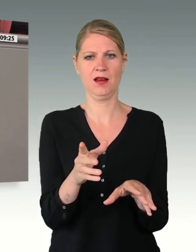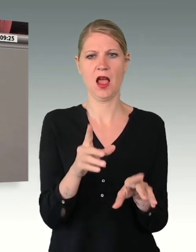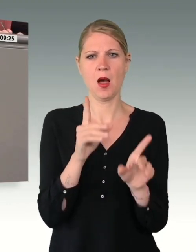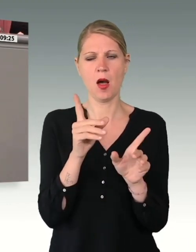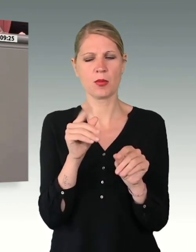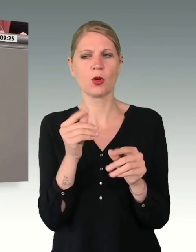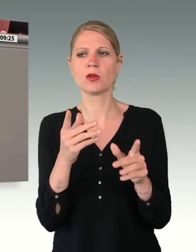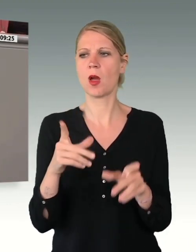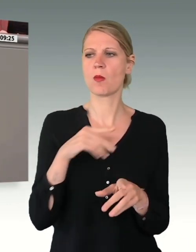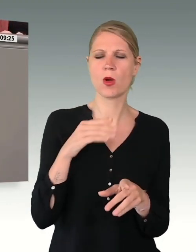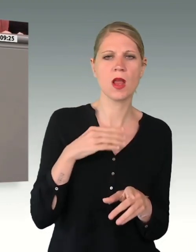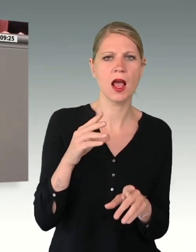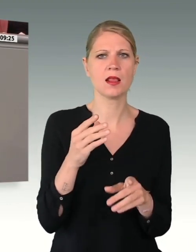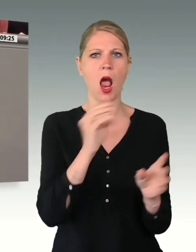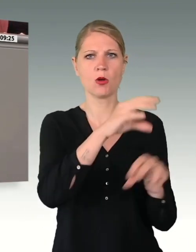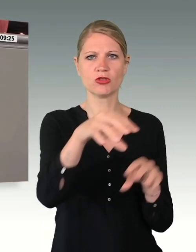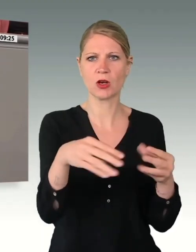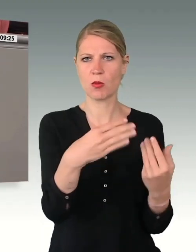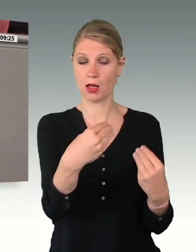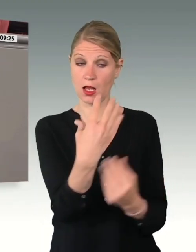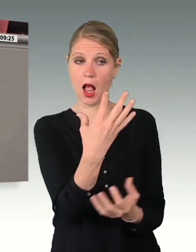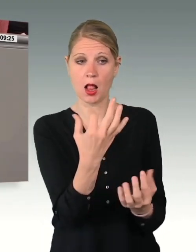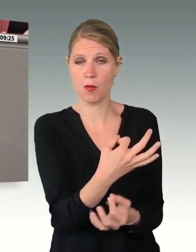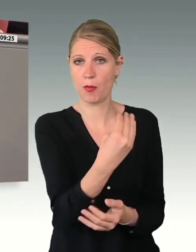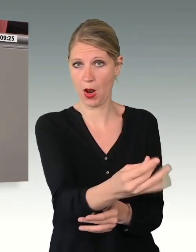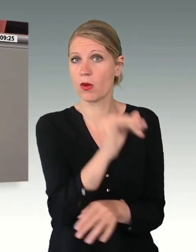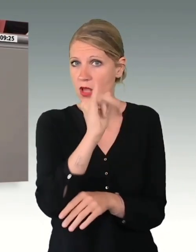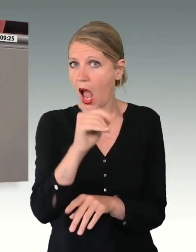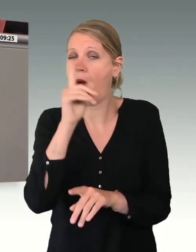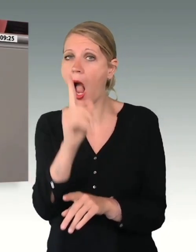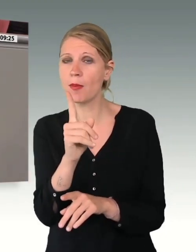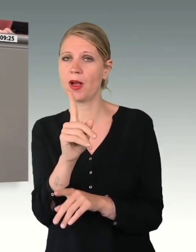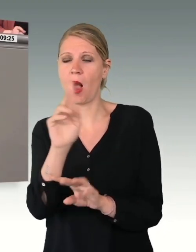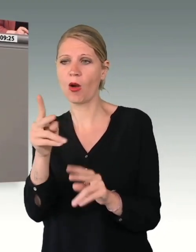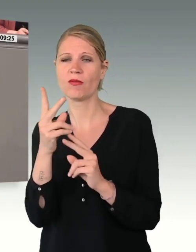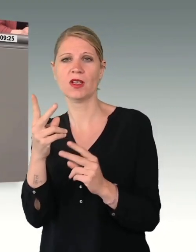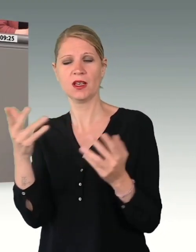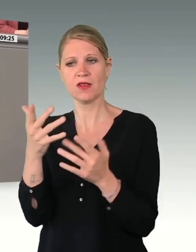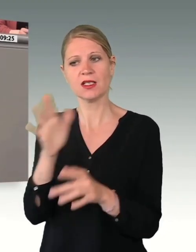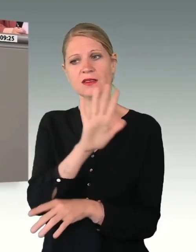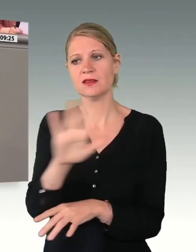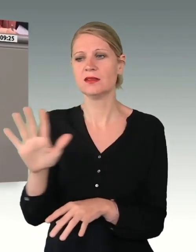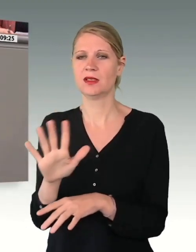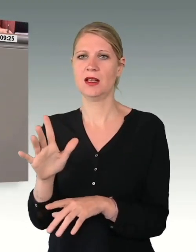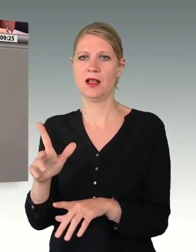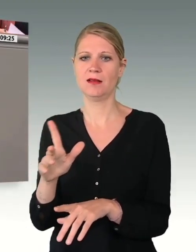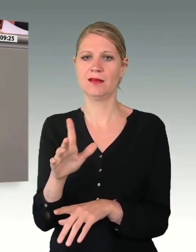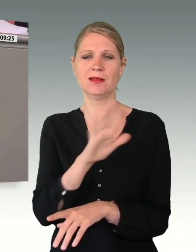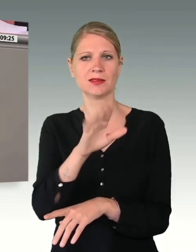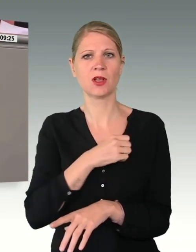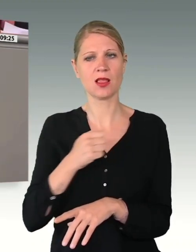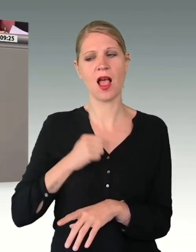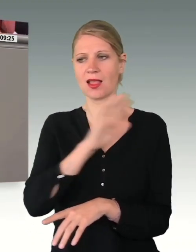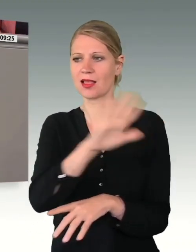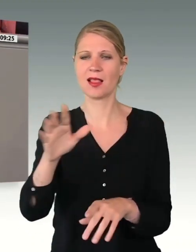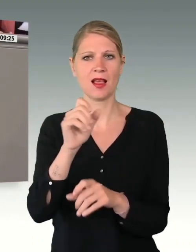Besonders in der jetzigen Situation müssen wir alle darauf achten, dass wir die Lebenswirklichkeit und die sozialen Belange unserer Soldatinnen